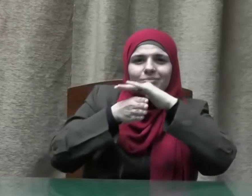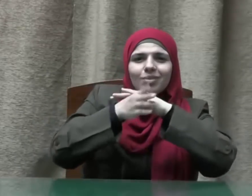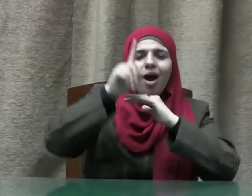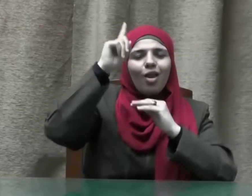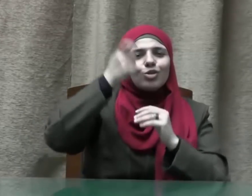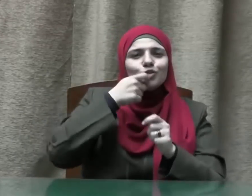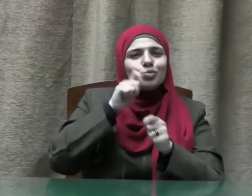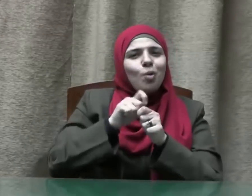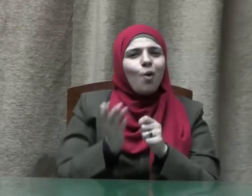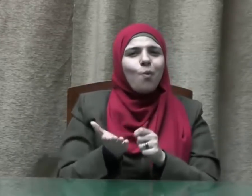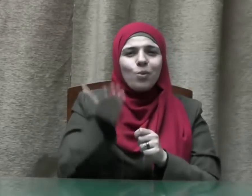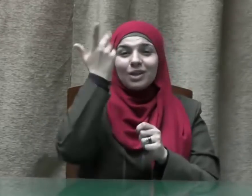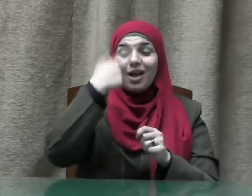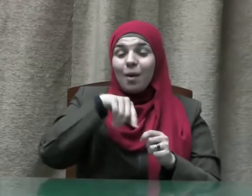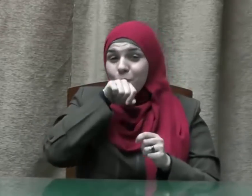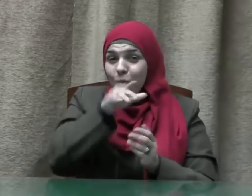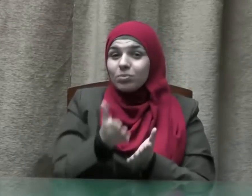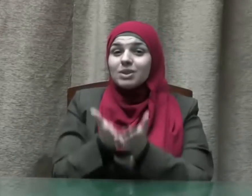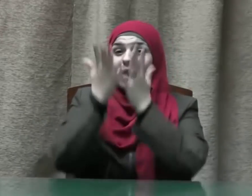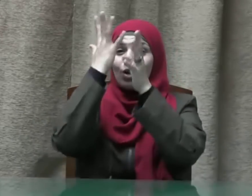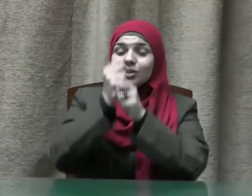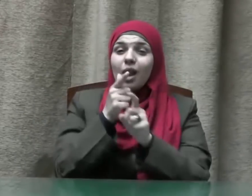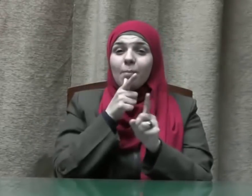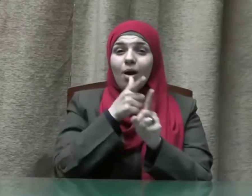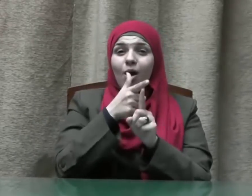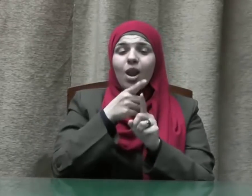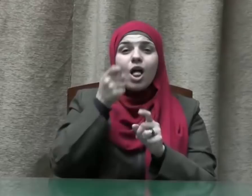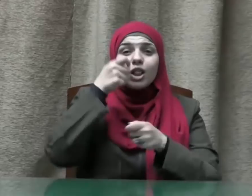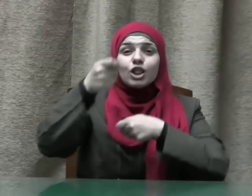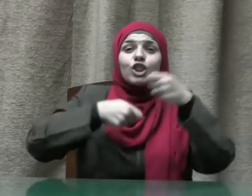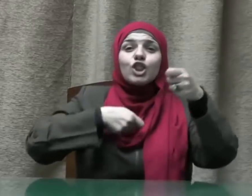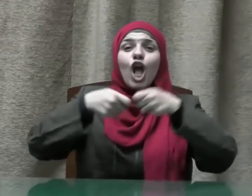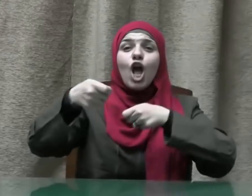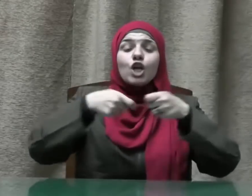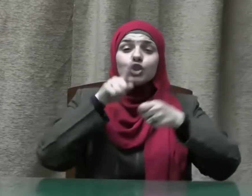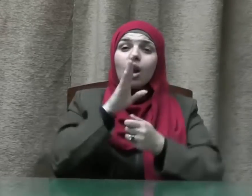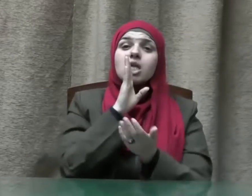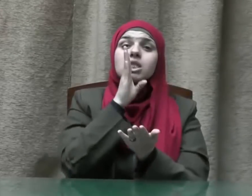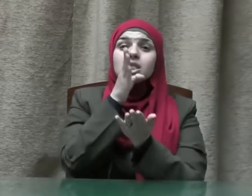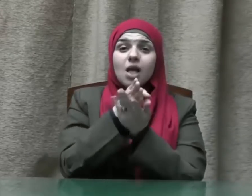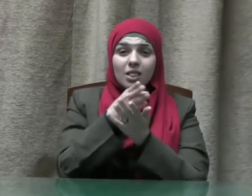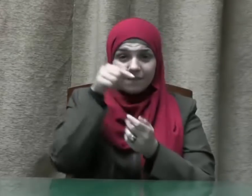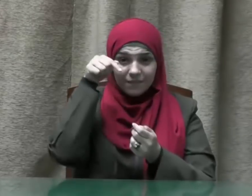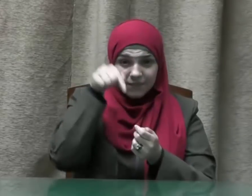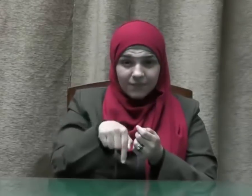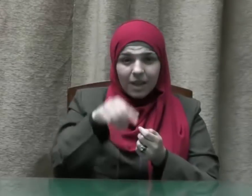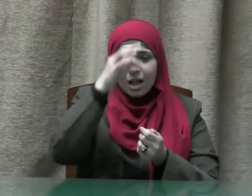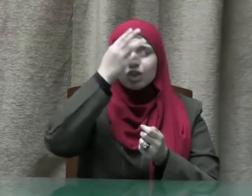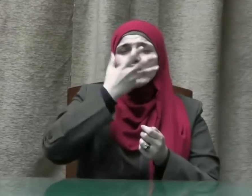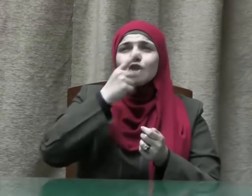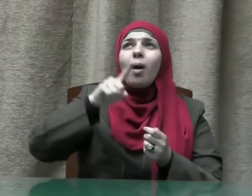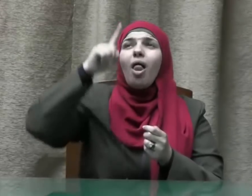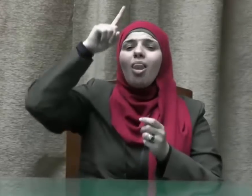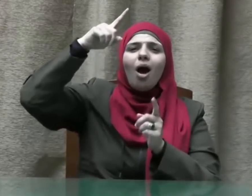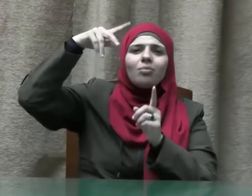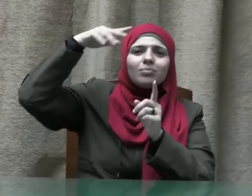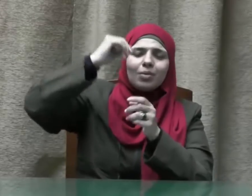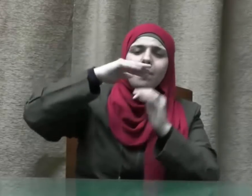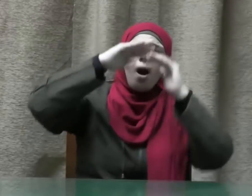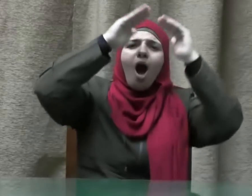الله عليه وسلم التاجر الصدوق تحت ظل العرش يوم القيامة